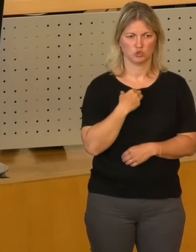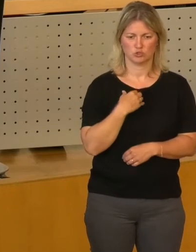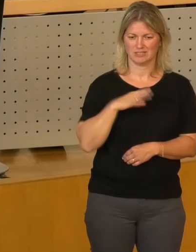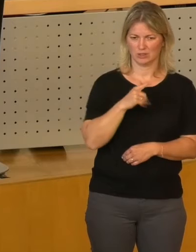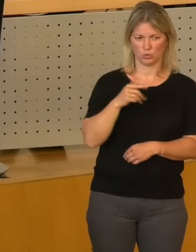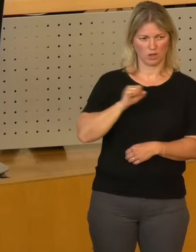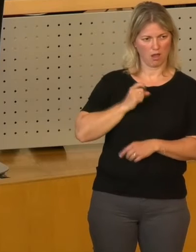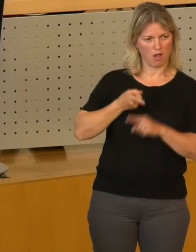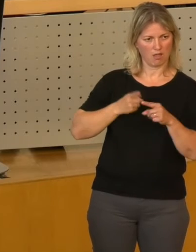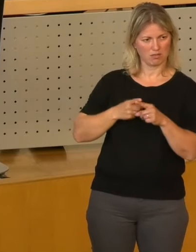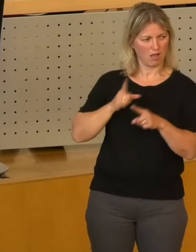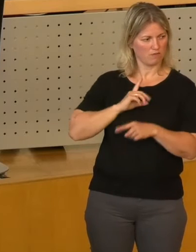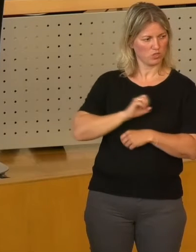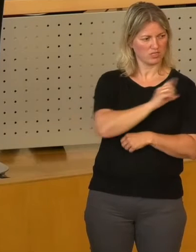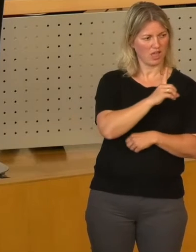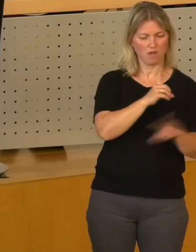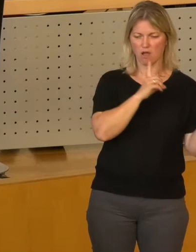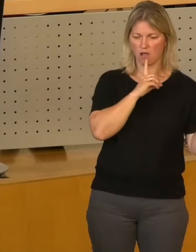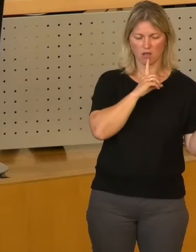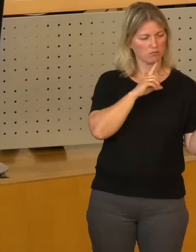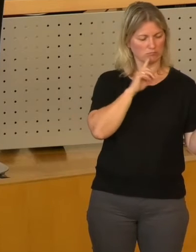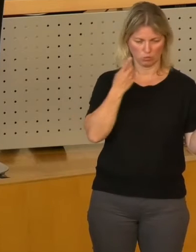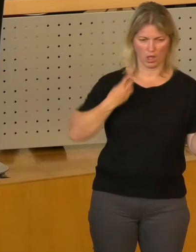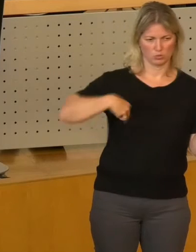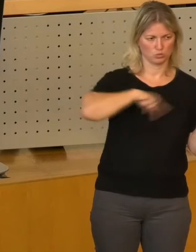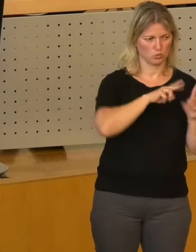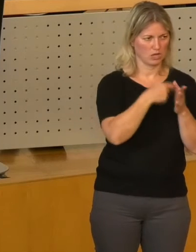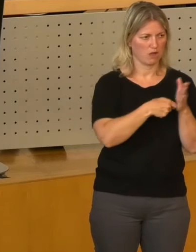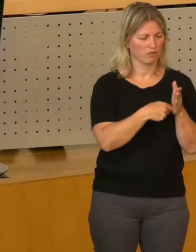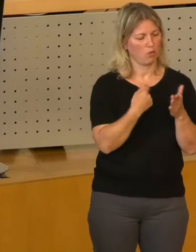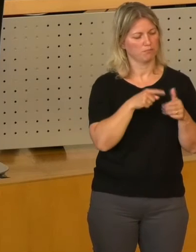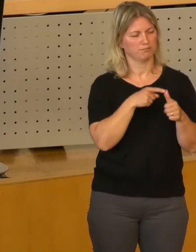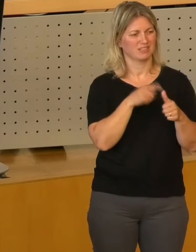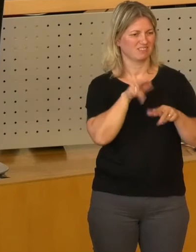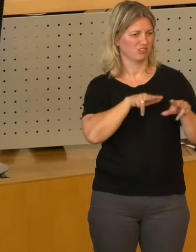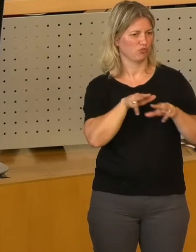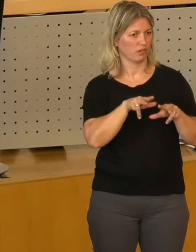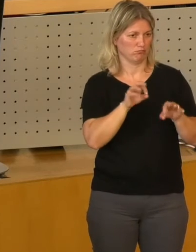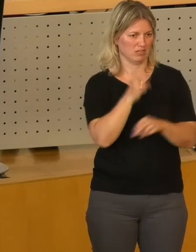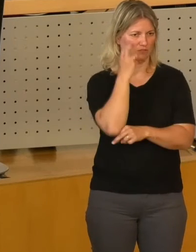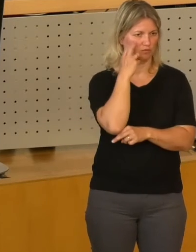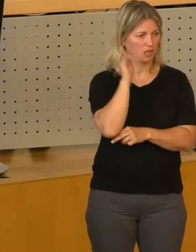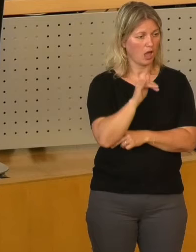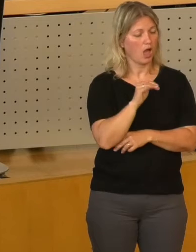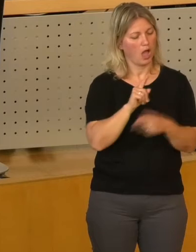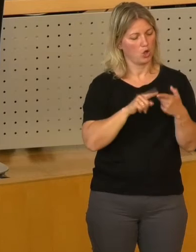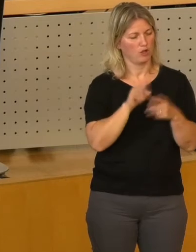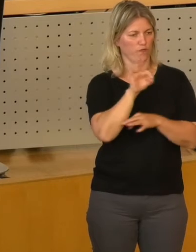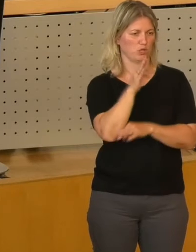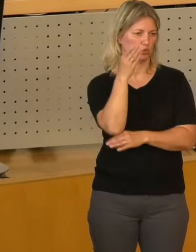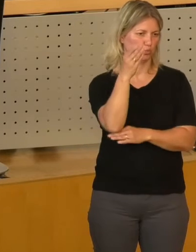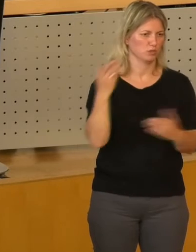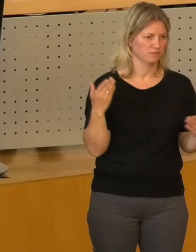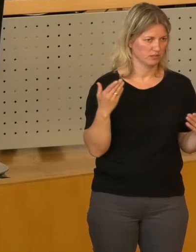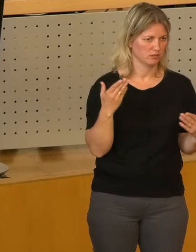entschieden, weil es a. wirtschaftlich vernünftig ist und b. vor allem auch zukunftsweisend ist. Das